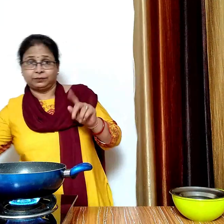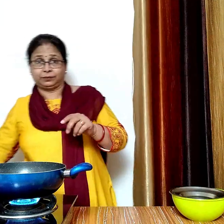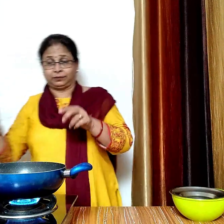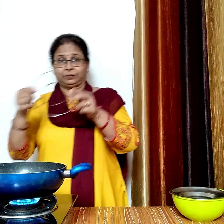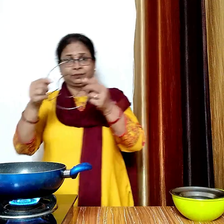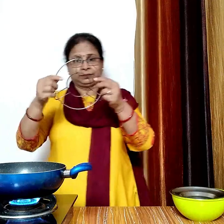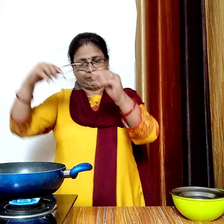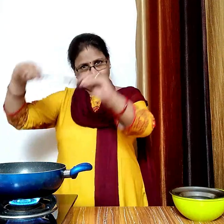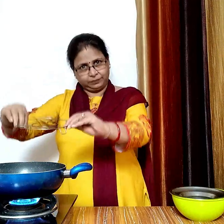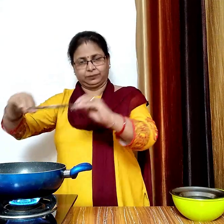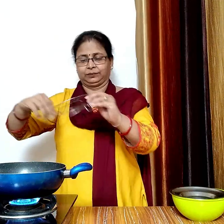और एक स्टेंड रखेंगे